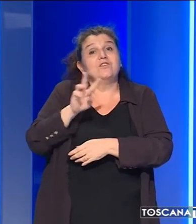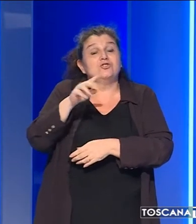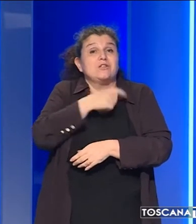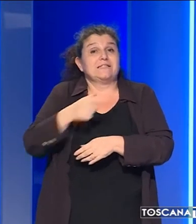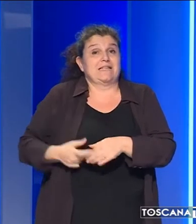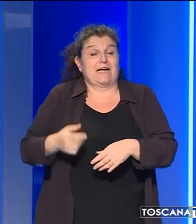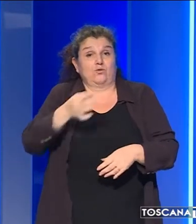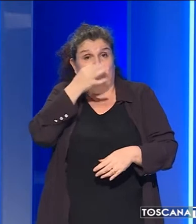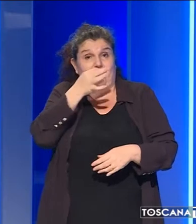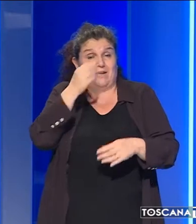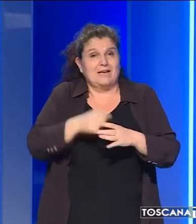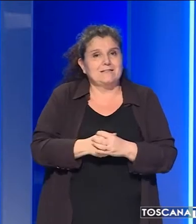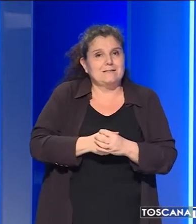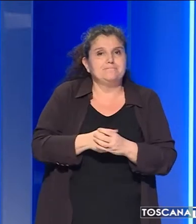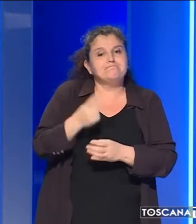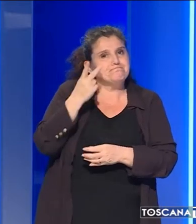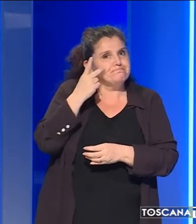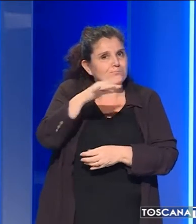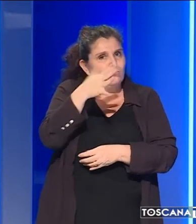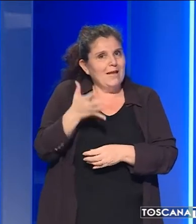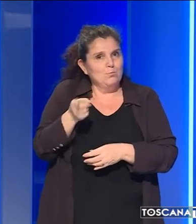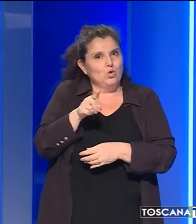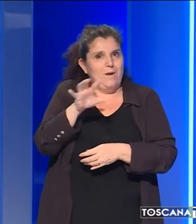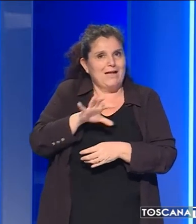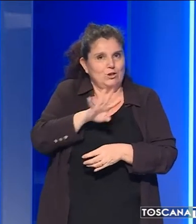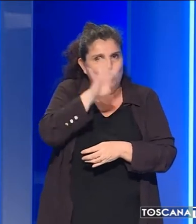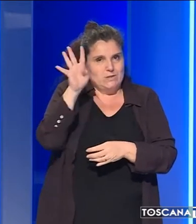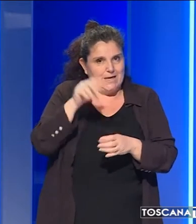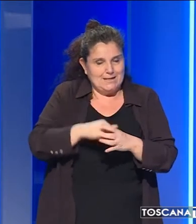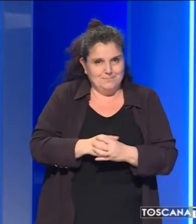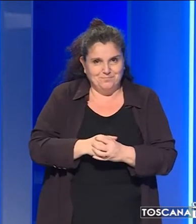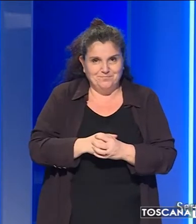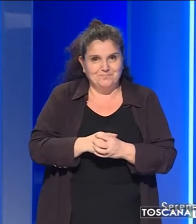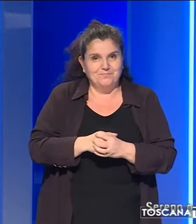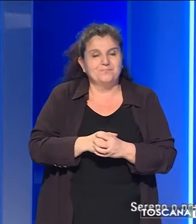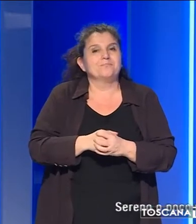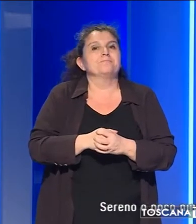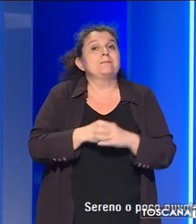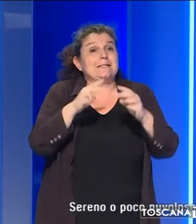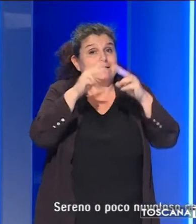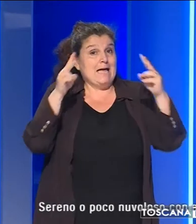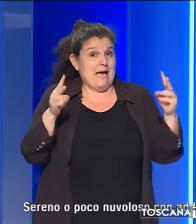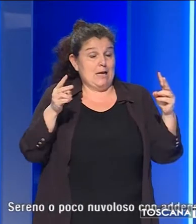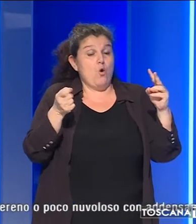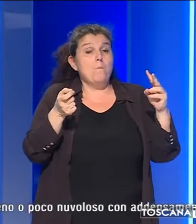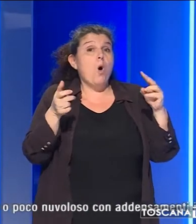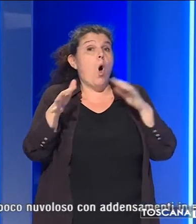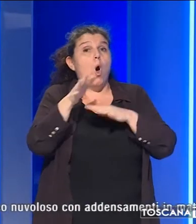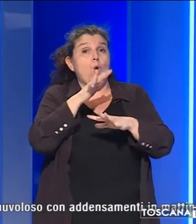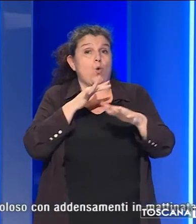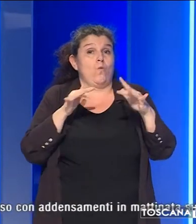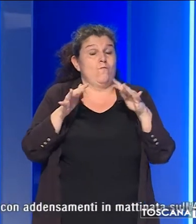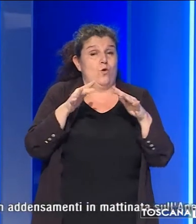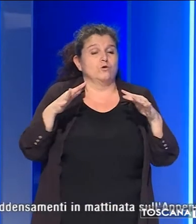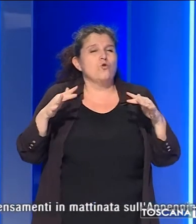Firenze. E ora le previsioni del tempo per domani in Toscana. Sereno o poco nuvoloso